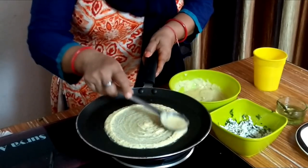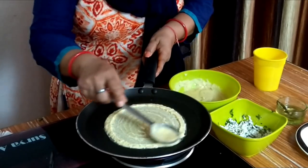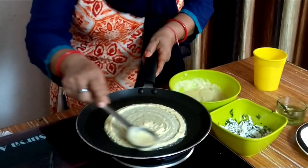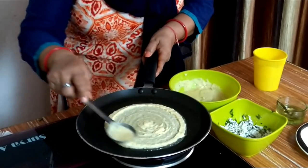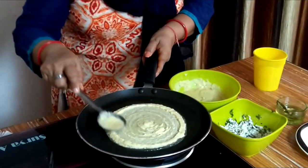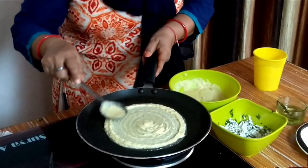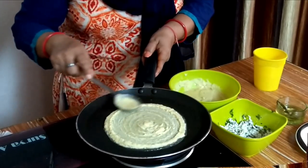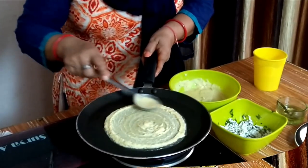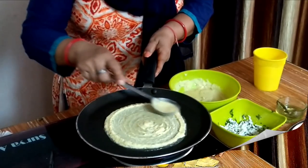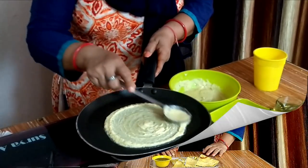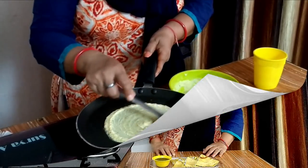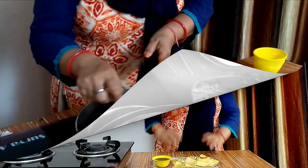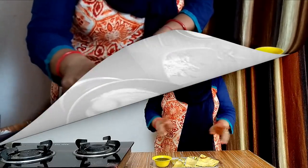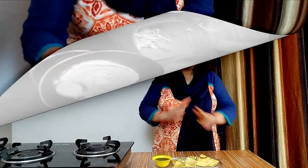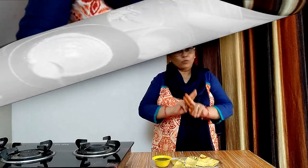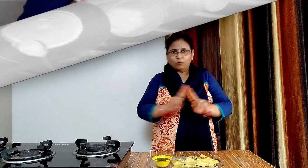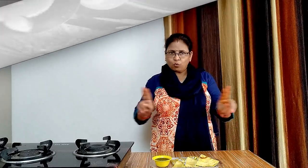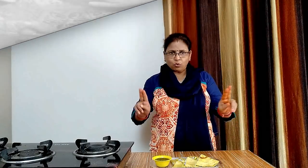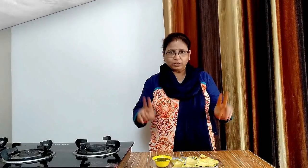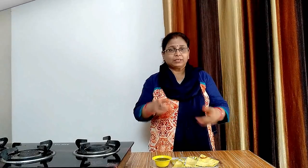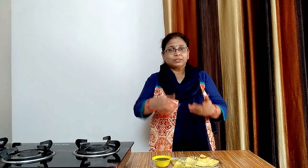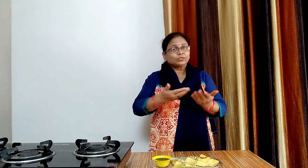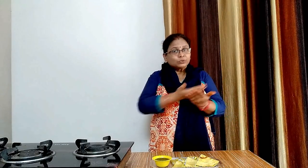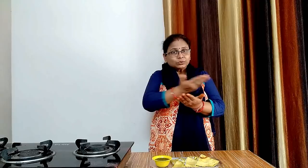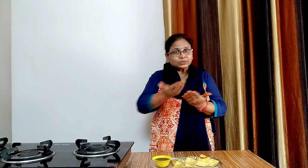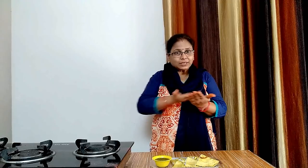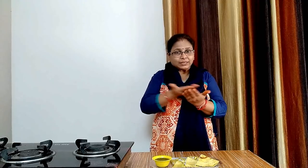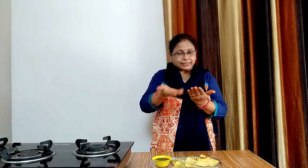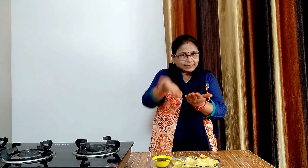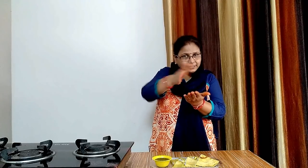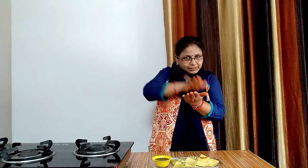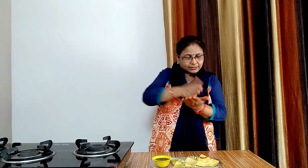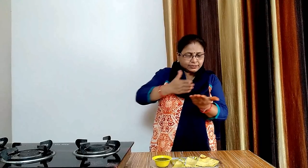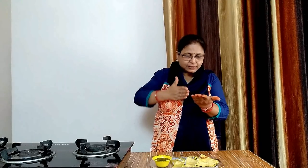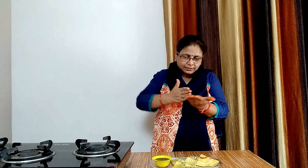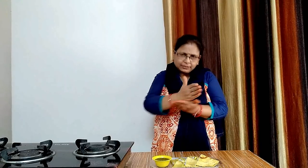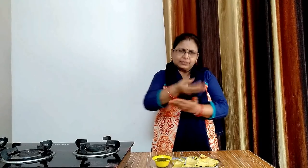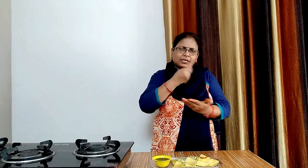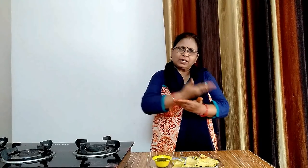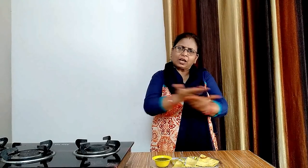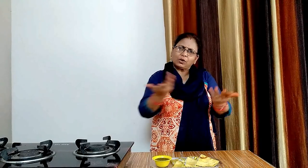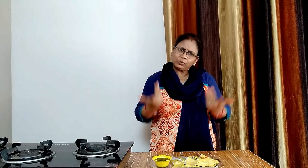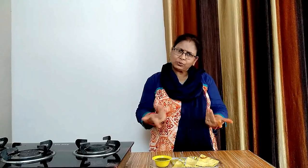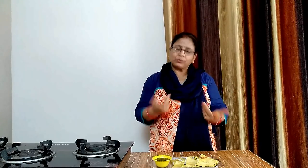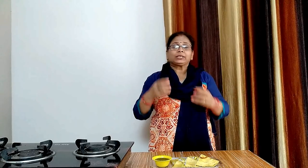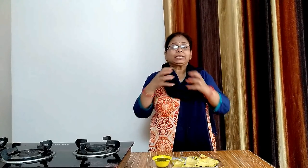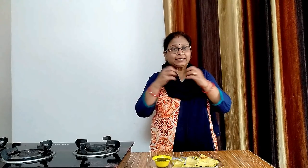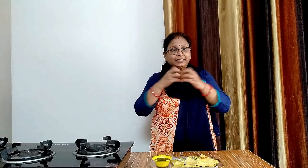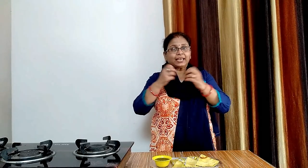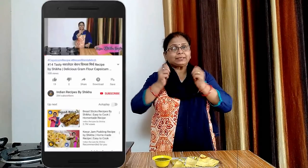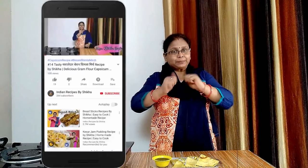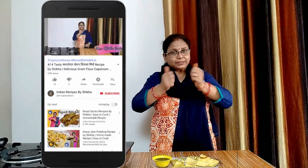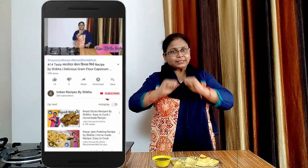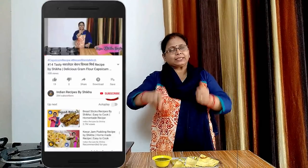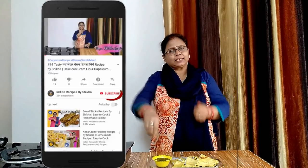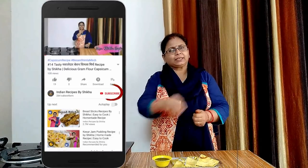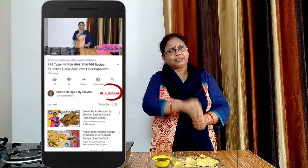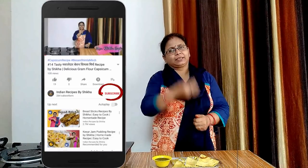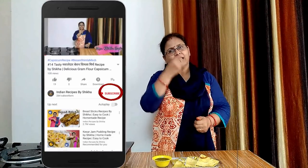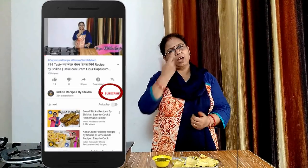मुंग दाल का चिला बनकर तयार है आप चाहे तो इसे काटकर सर्व कर सकते हैं आप इसे हरे दन्य के चटनी के साथ सर्व कर सकते हैं अगर